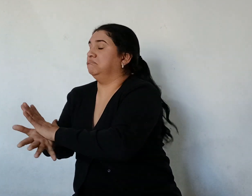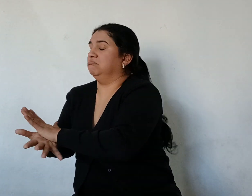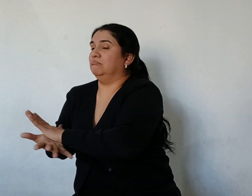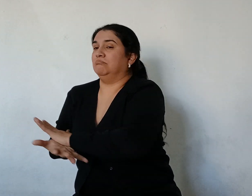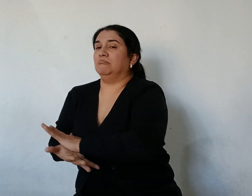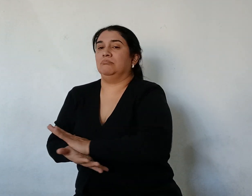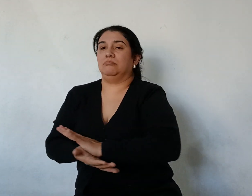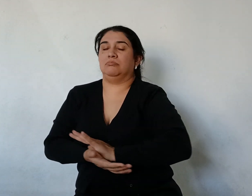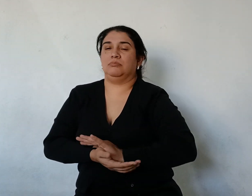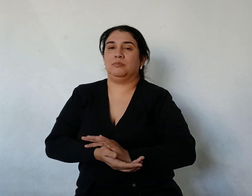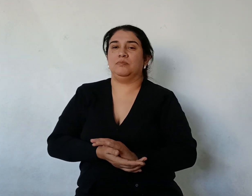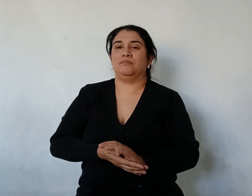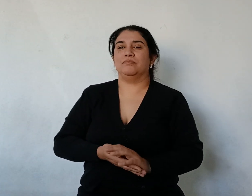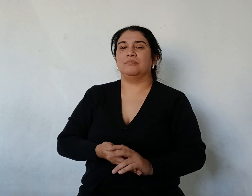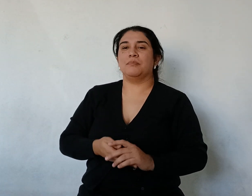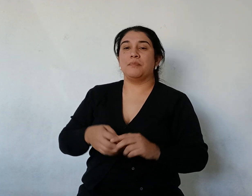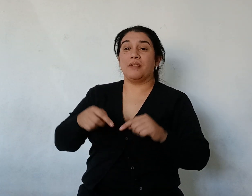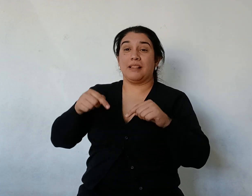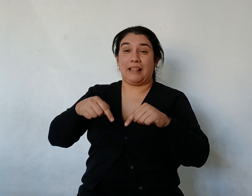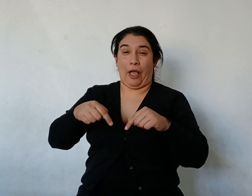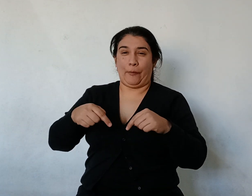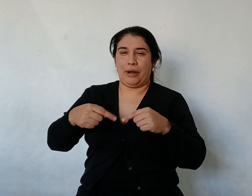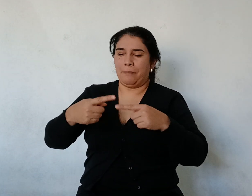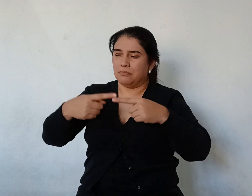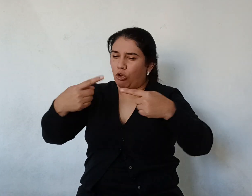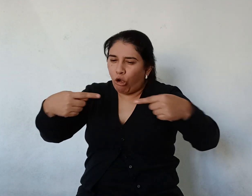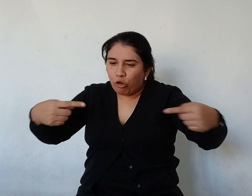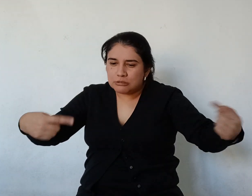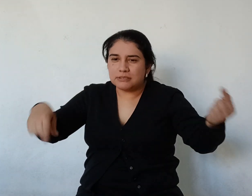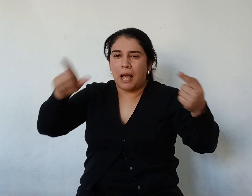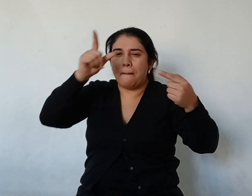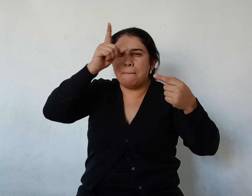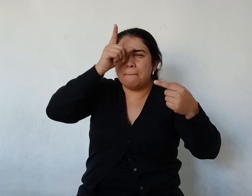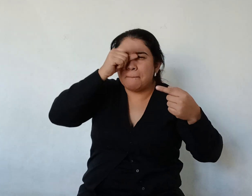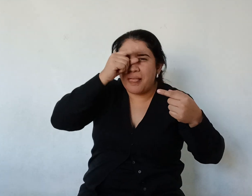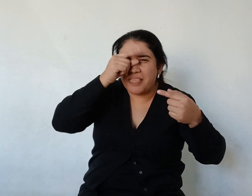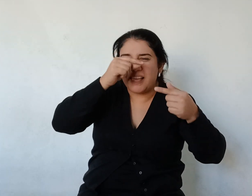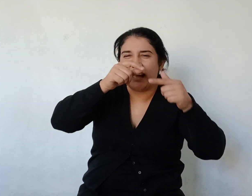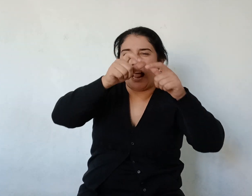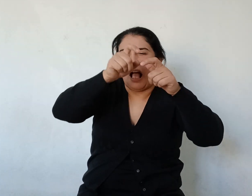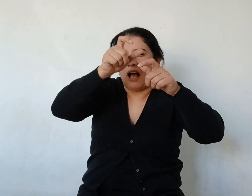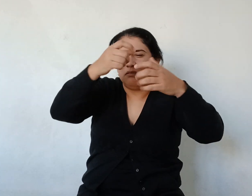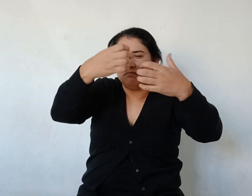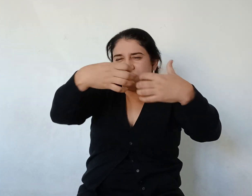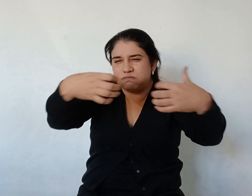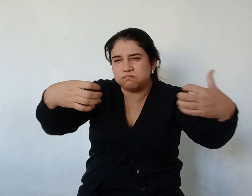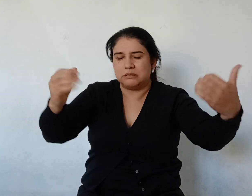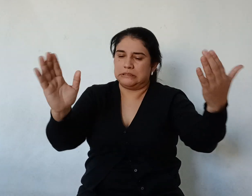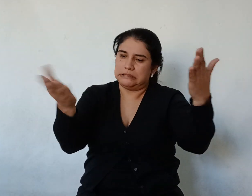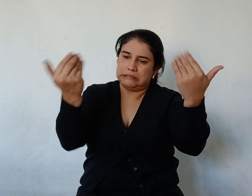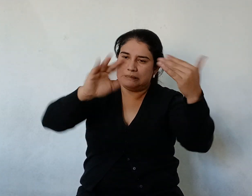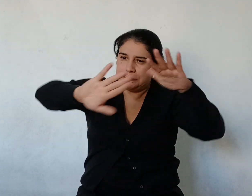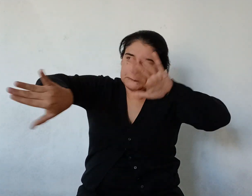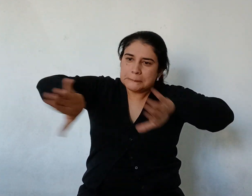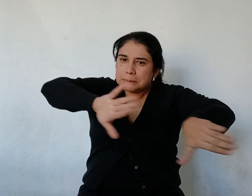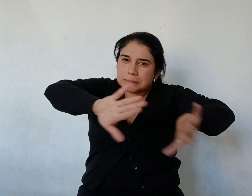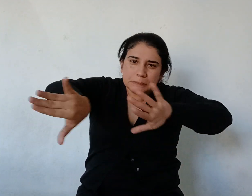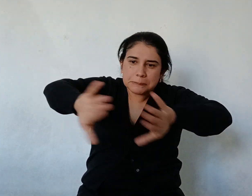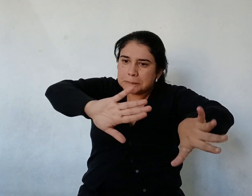Que para nada Servía allá Puesto que ningún Buque volvería A pasar por allí El surubí Que se había enamorado Del